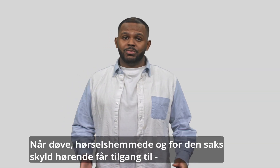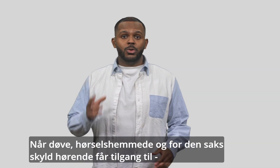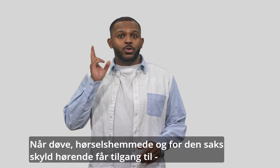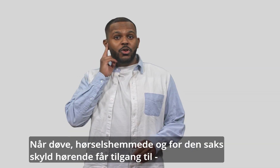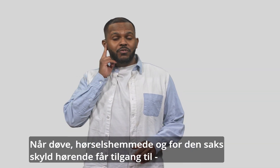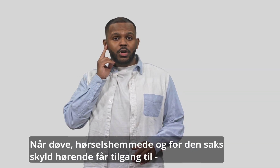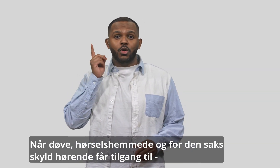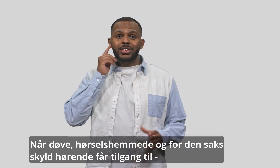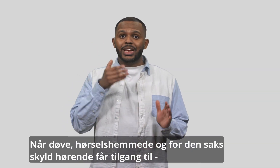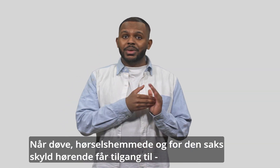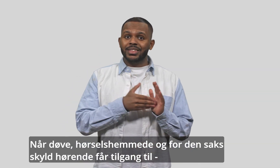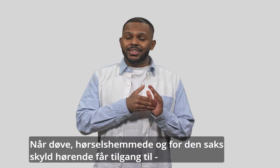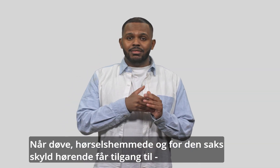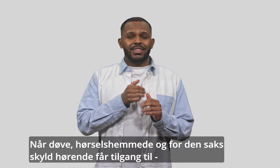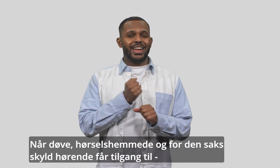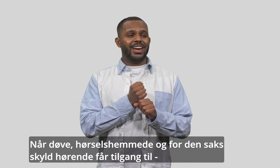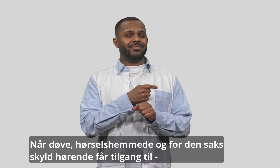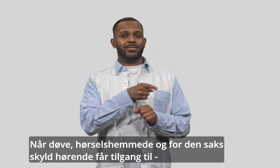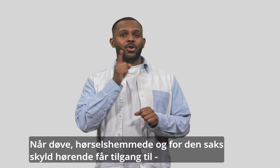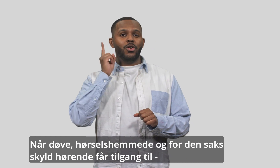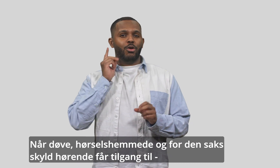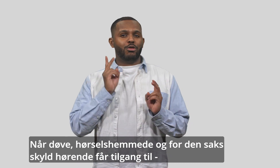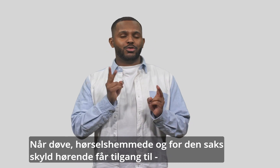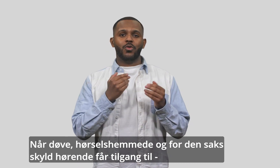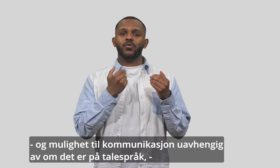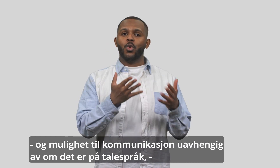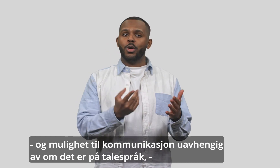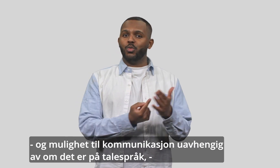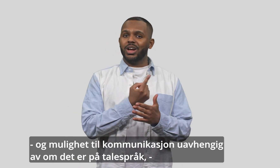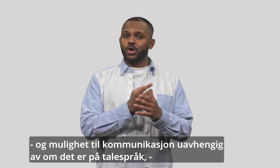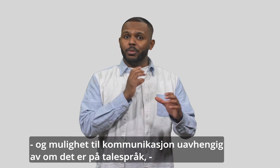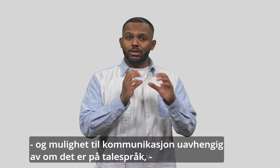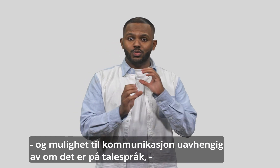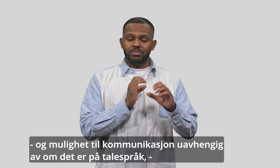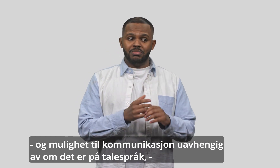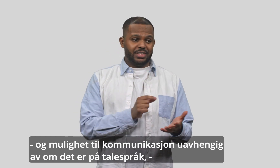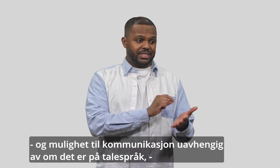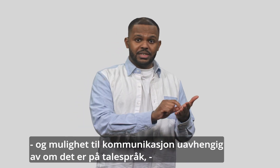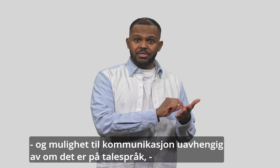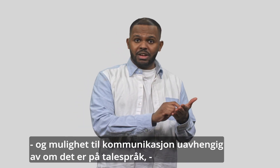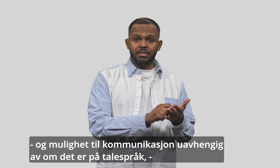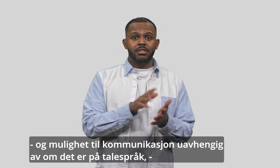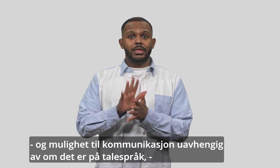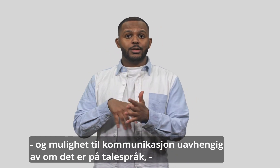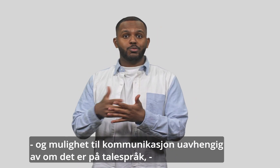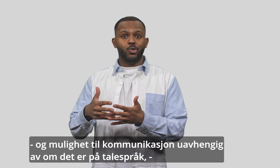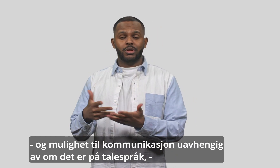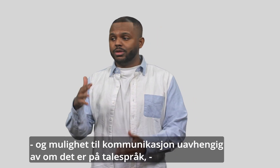Når døve, hørsesamene og for den saks skyld hørende får tilgang til og mulighet til kommunikasjon, 29. Uavhengig om det er på